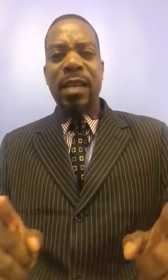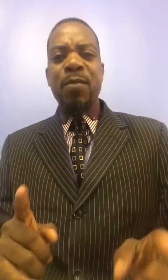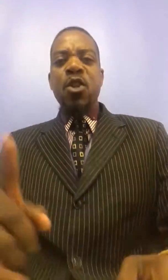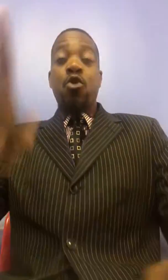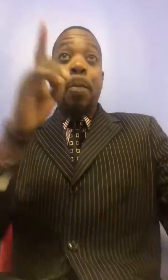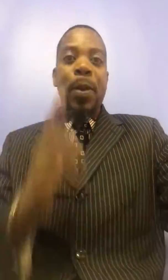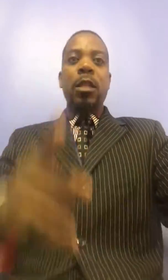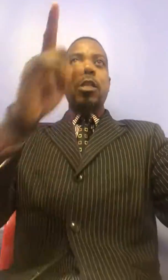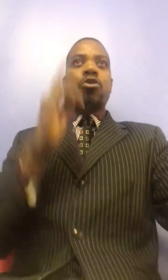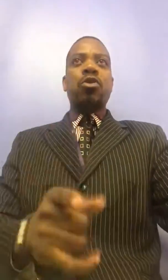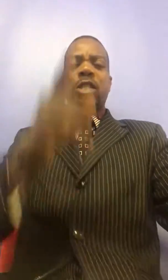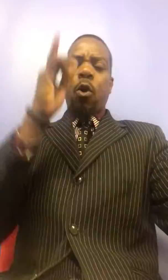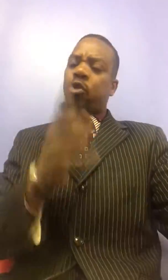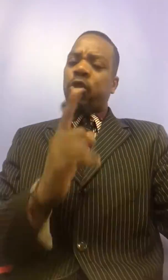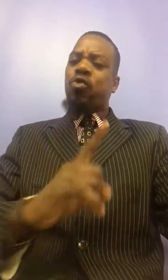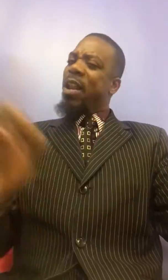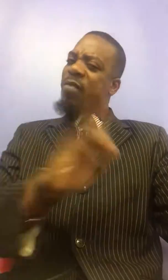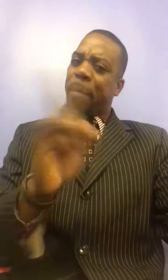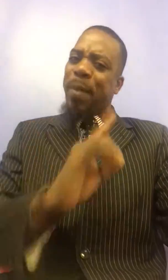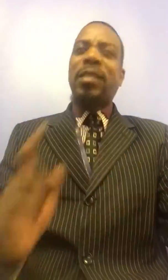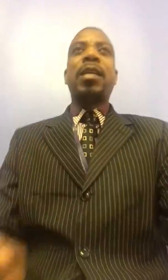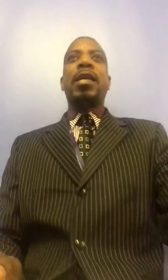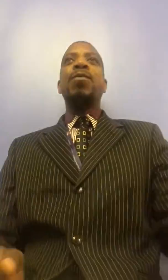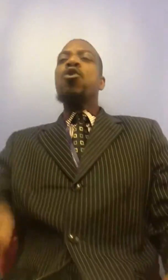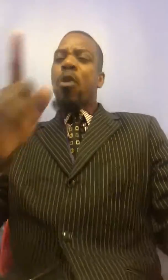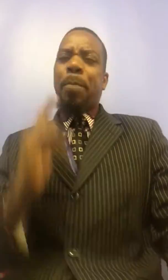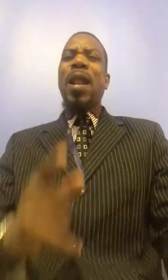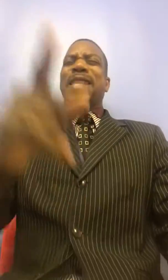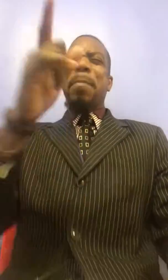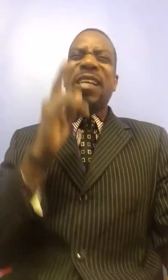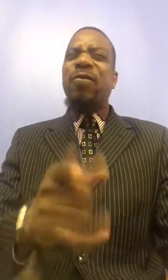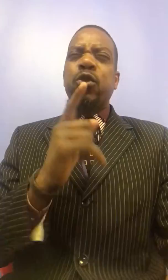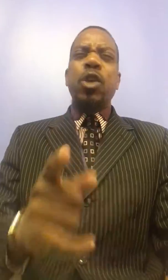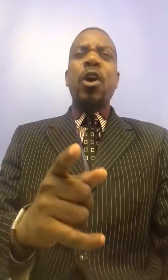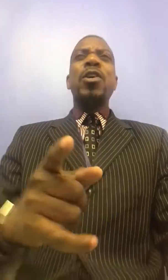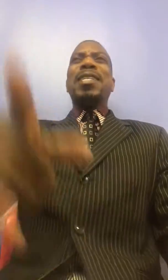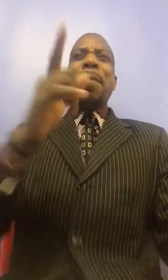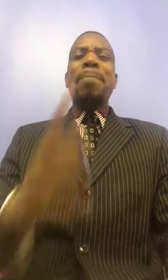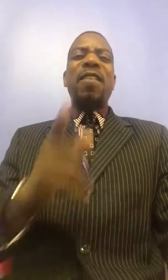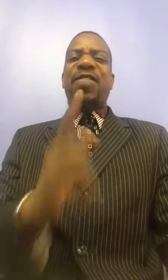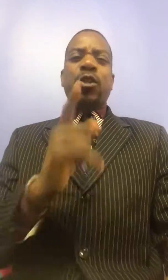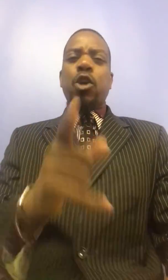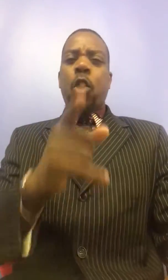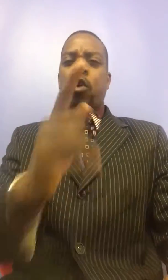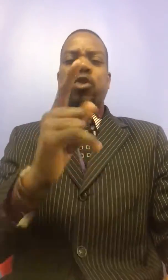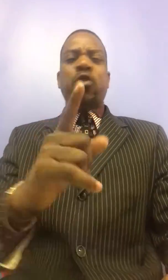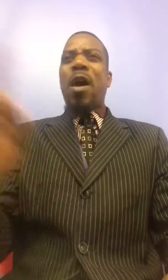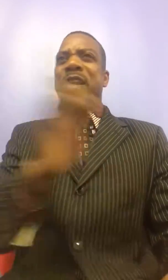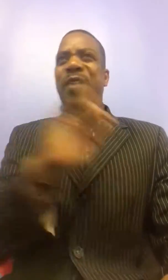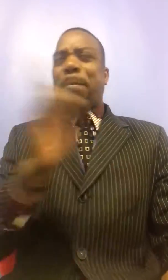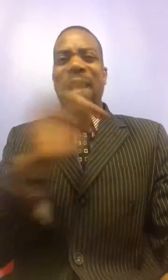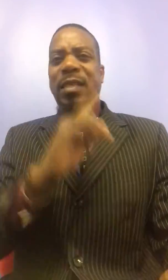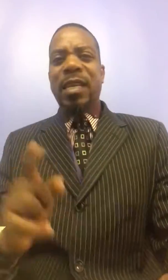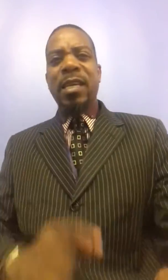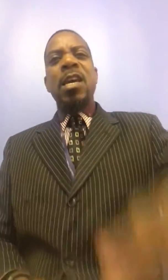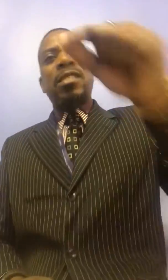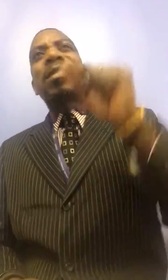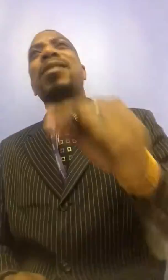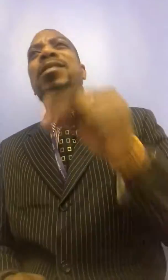tenir. Le plan des sorciers contre toi ne va pas tenir. Le plan des envoûteurs, des malfaiteurs contre toi ne va pas tenir. Cette